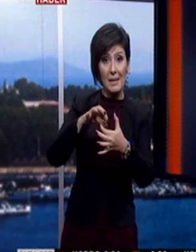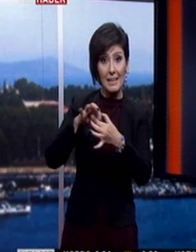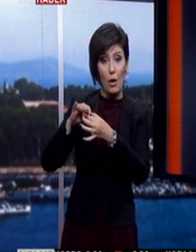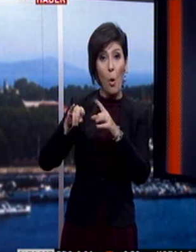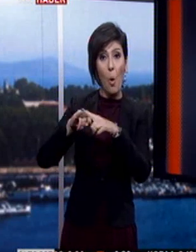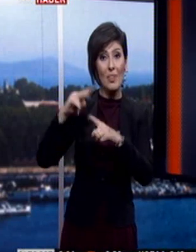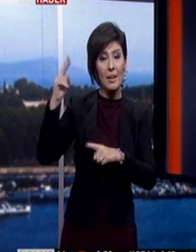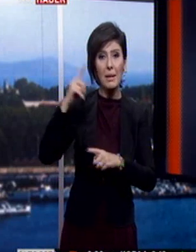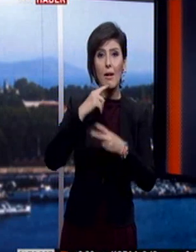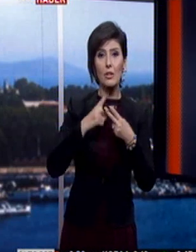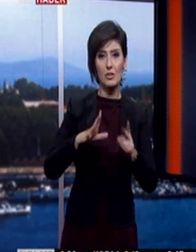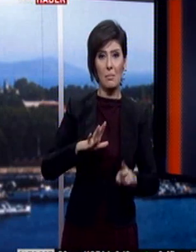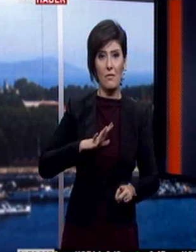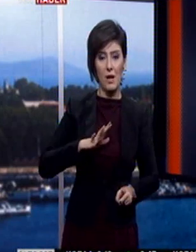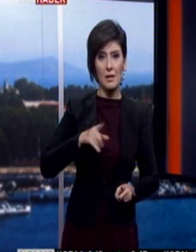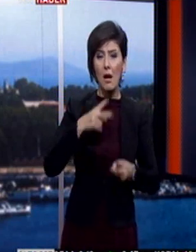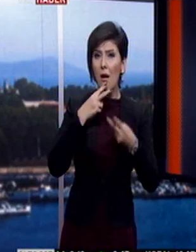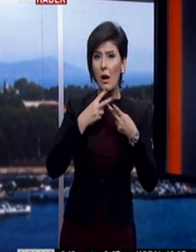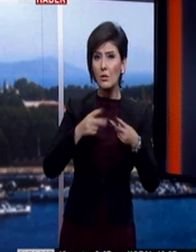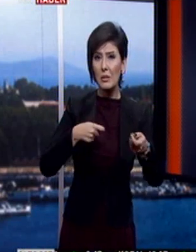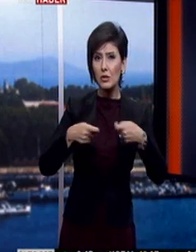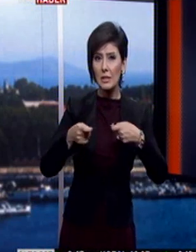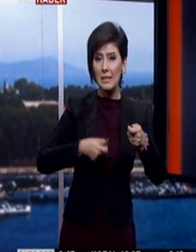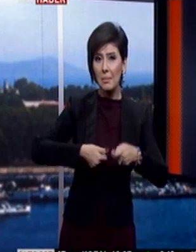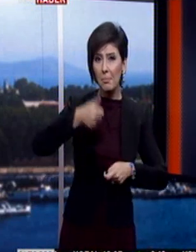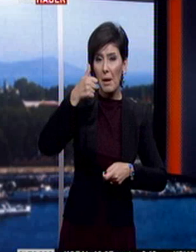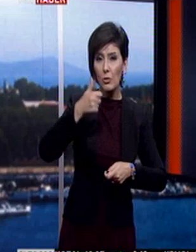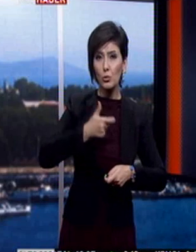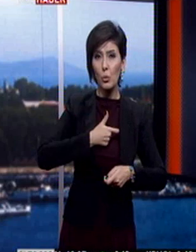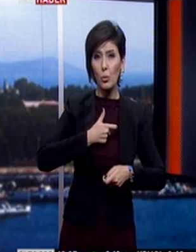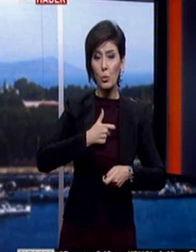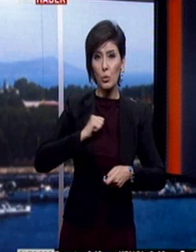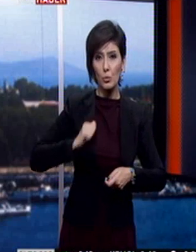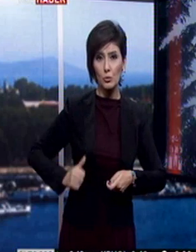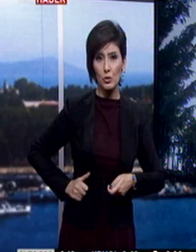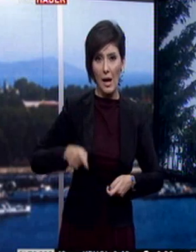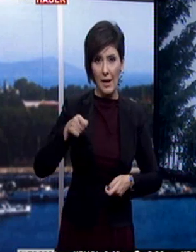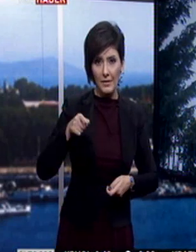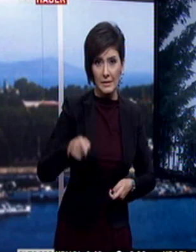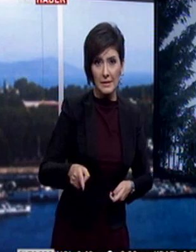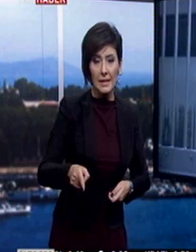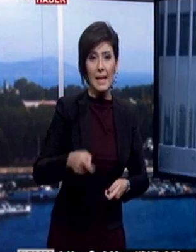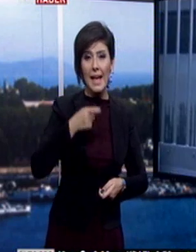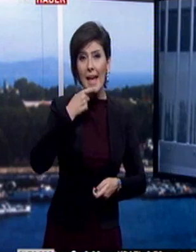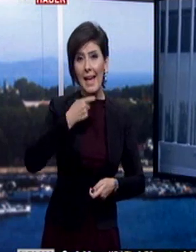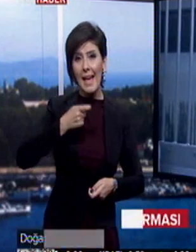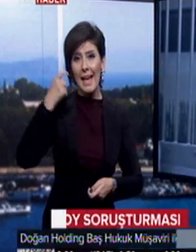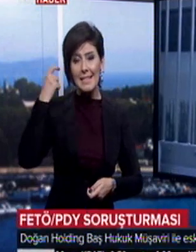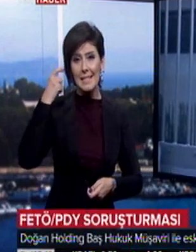Holding'den bir açıklama geldi. Açıklamada şirketin baş hukuk müşaviri Eren Turgut Yücel ve eski